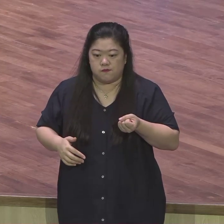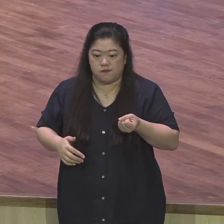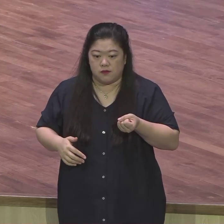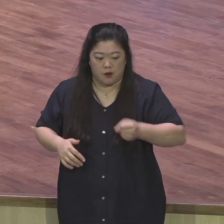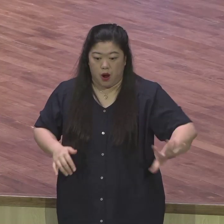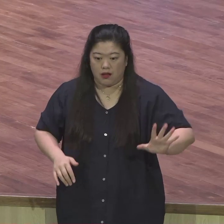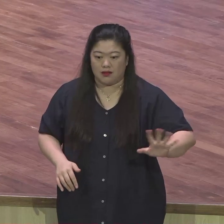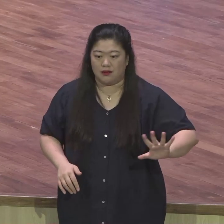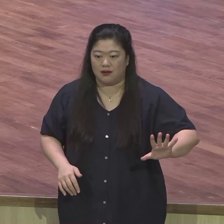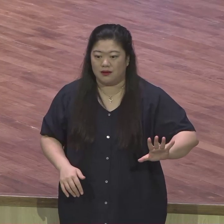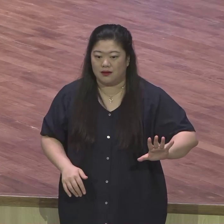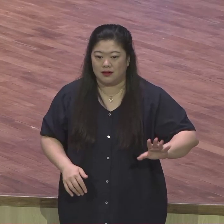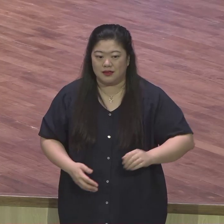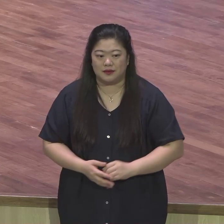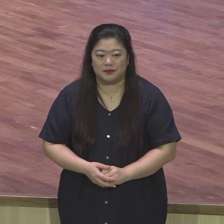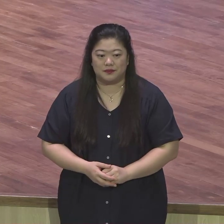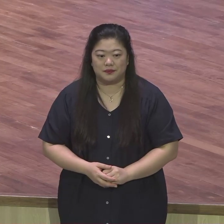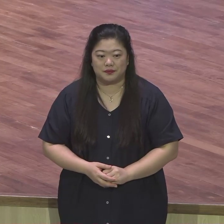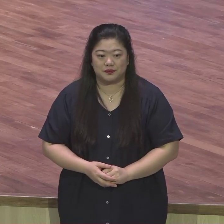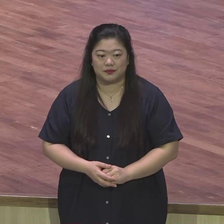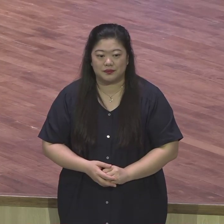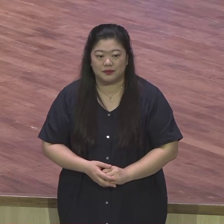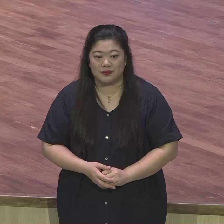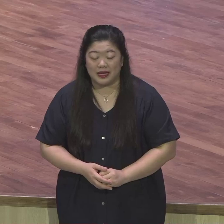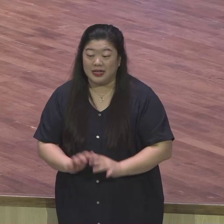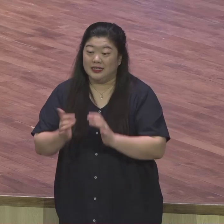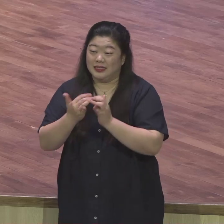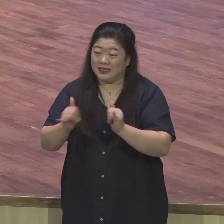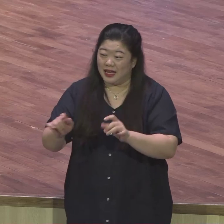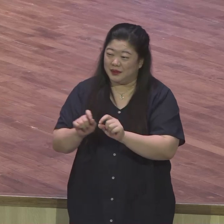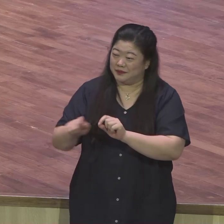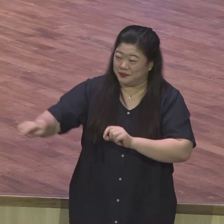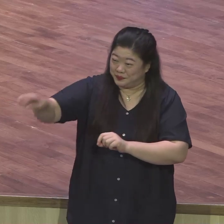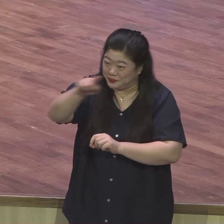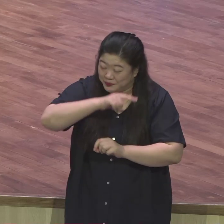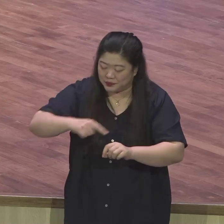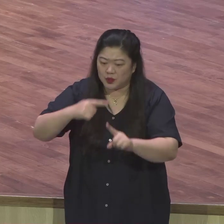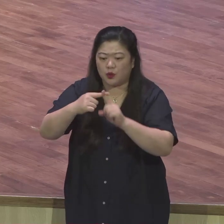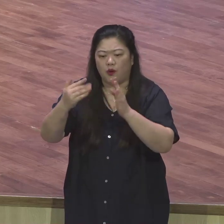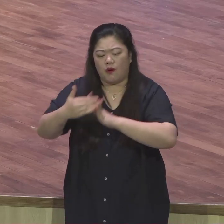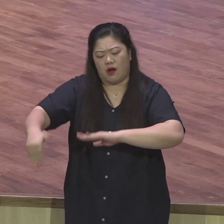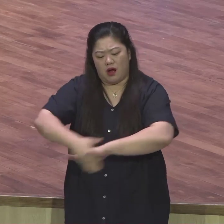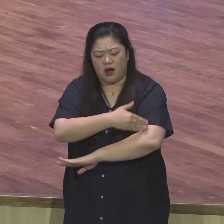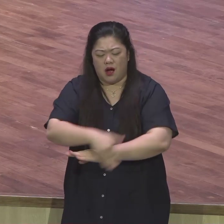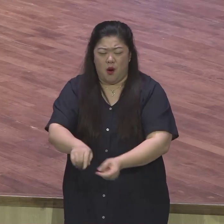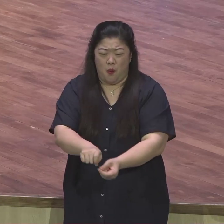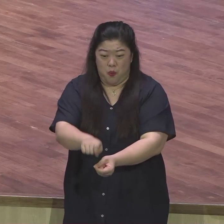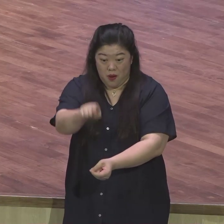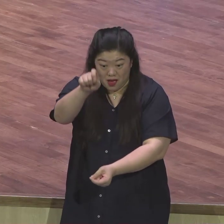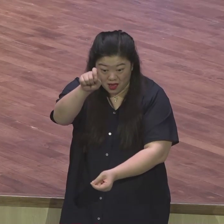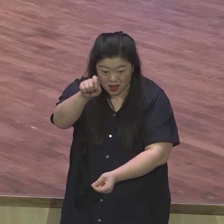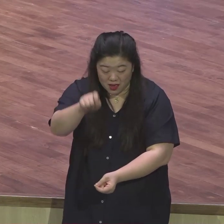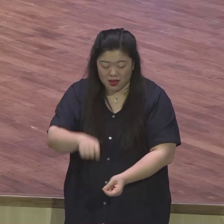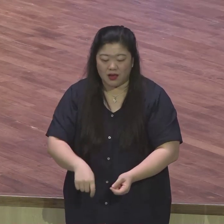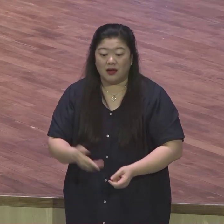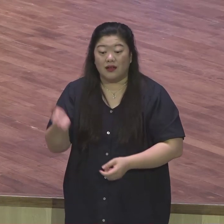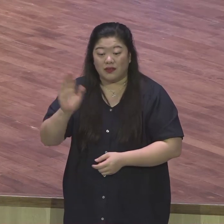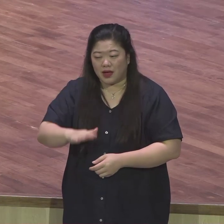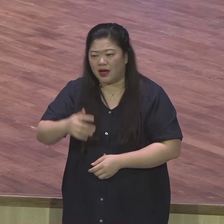다니면서도 하나님이 살아계심 체험하지 못하느냐. 왜 이 예배 중요성을 모르느냐. 왜 성경을 읽지